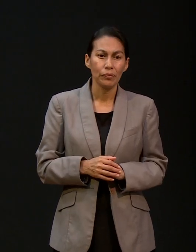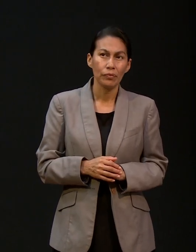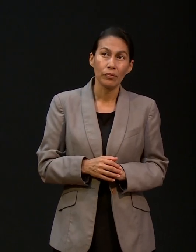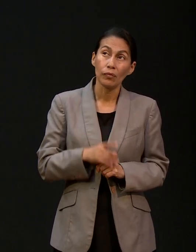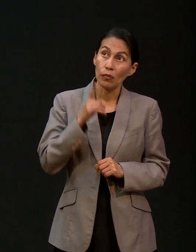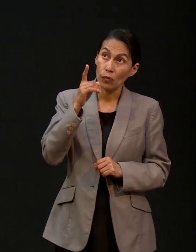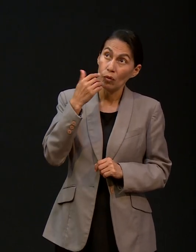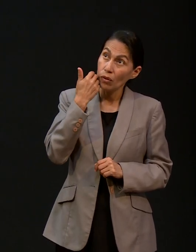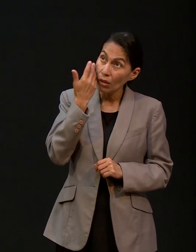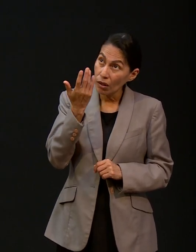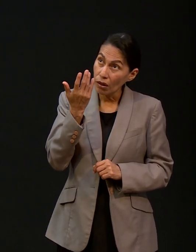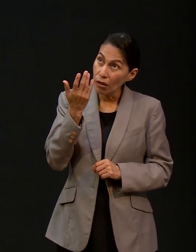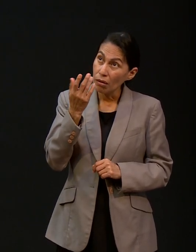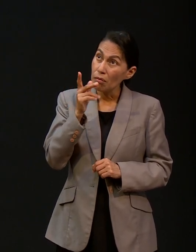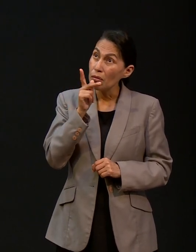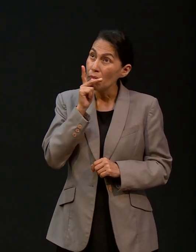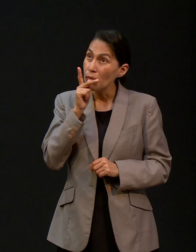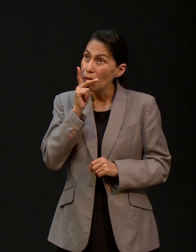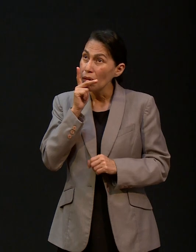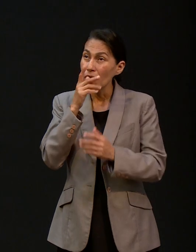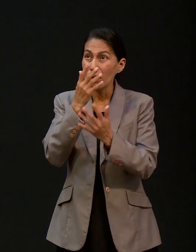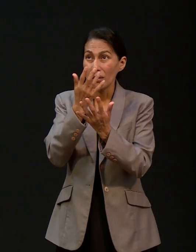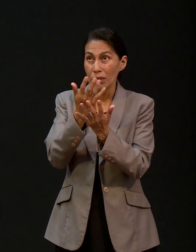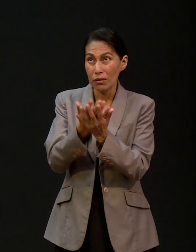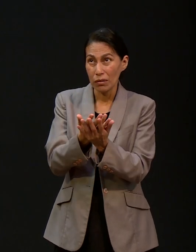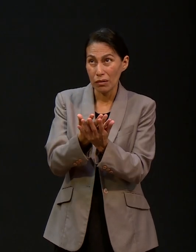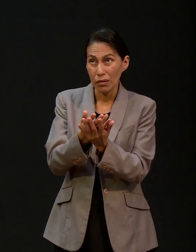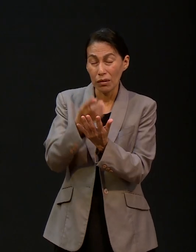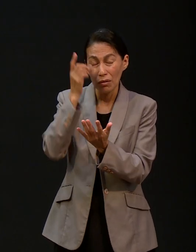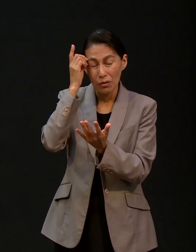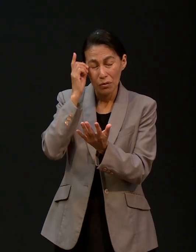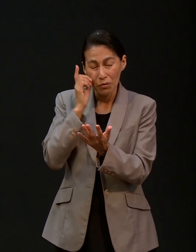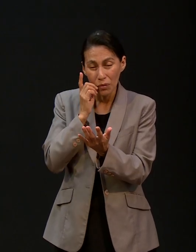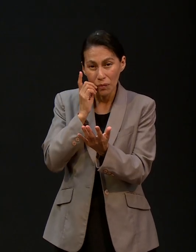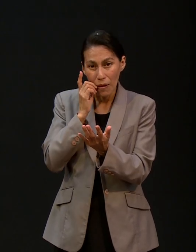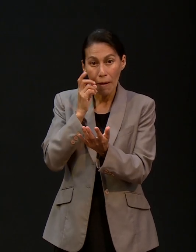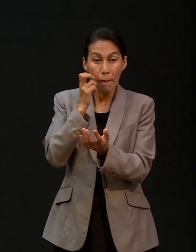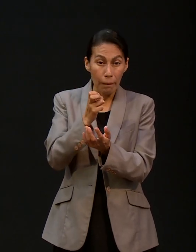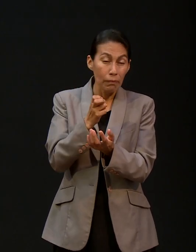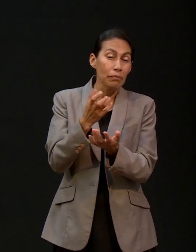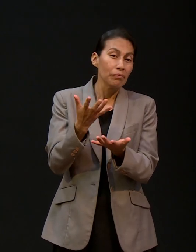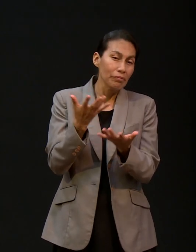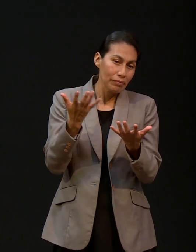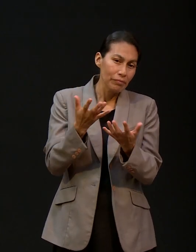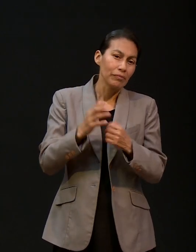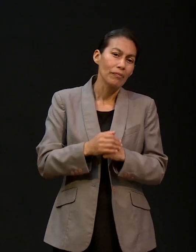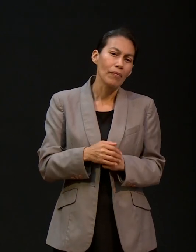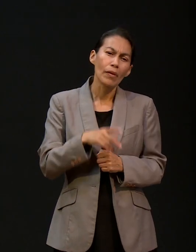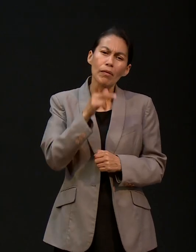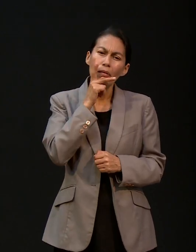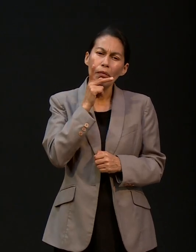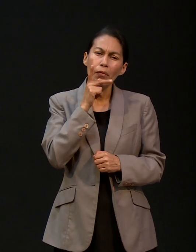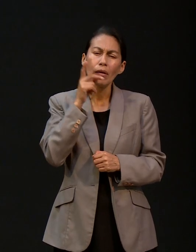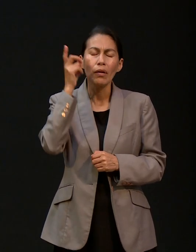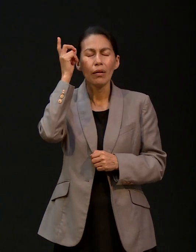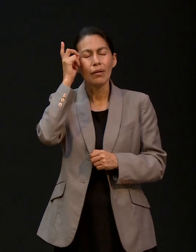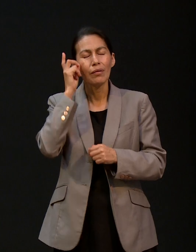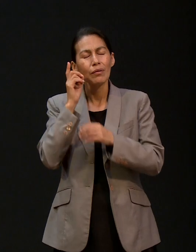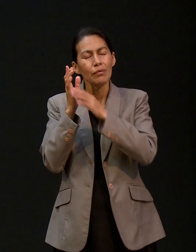que descansara durmiendo y no lo concedió. Durmiendo. Papito quedó dormido.